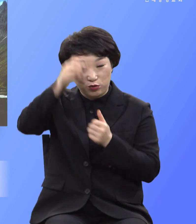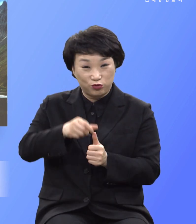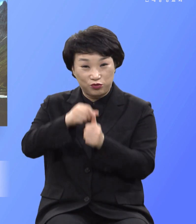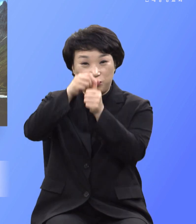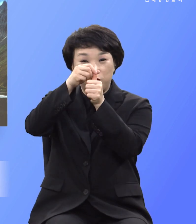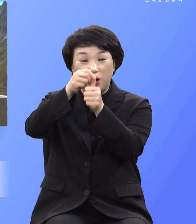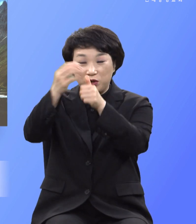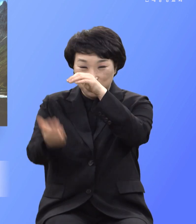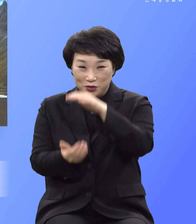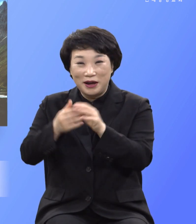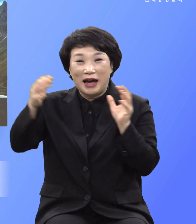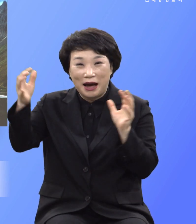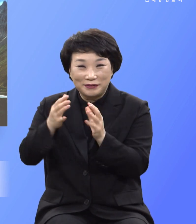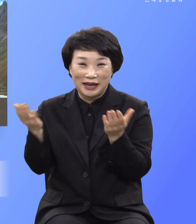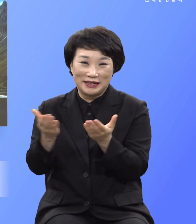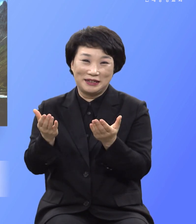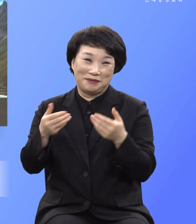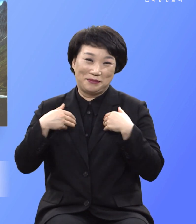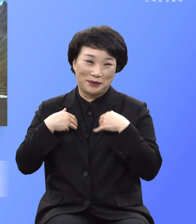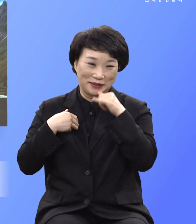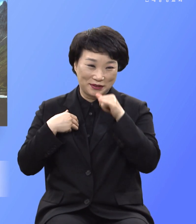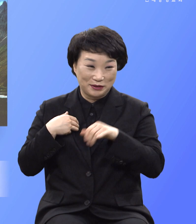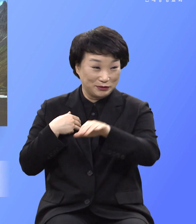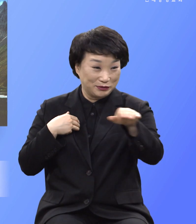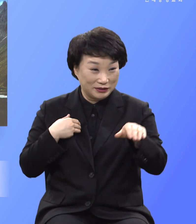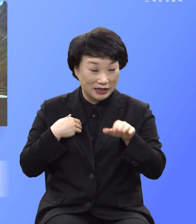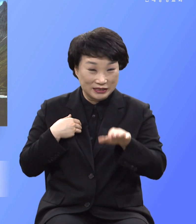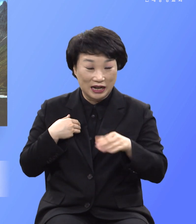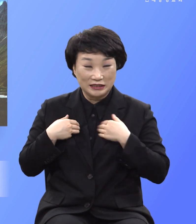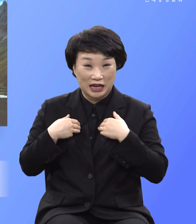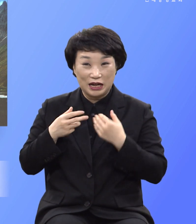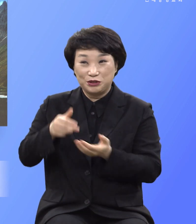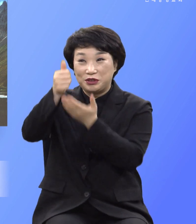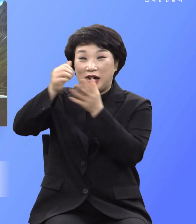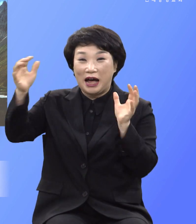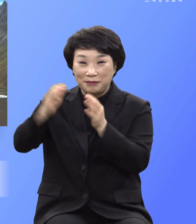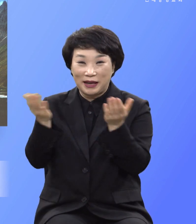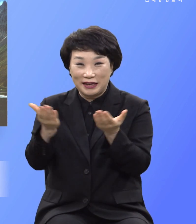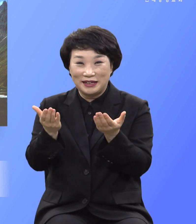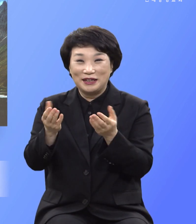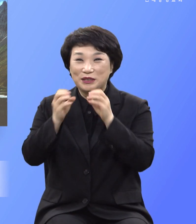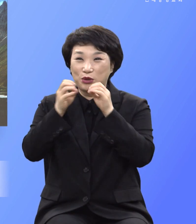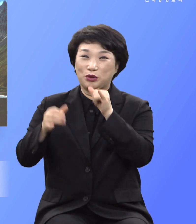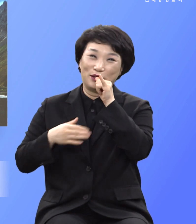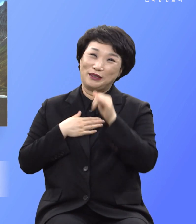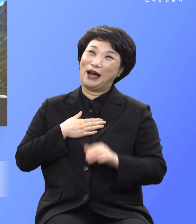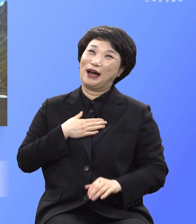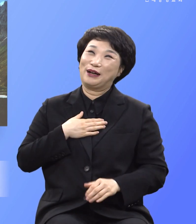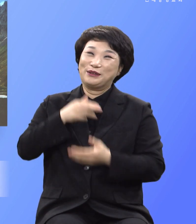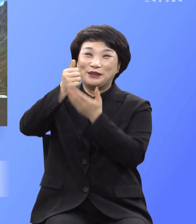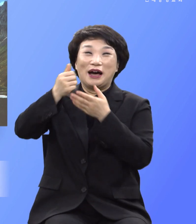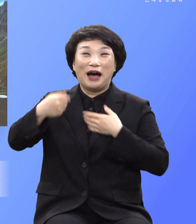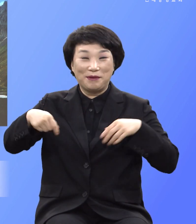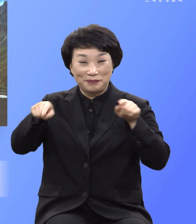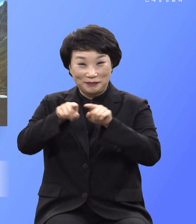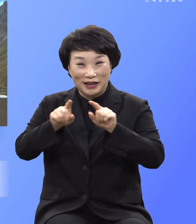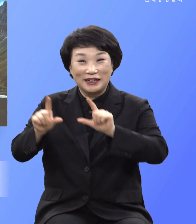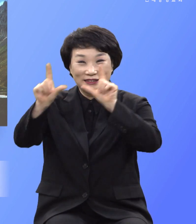동력자가 되는 것이니 내가 주와 함께 동력자가 된다는 것은 주와 함께 살고 있다는 증거요